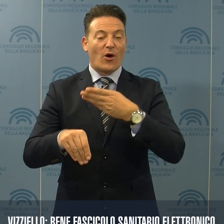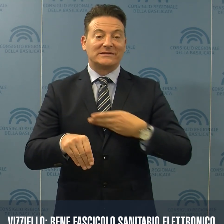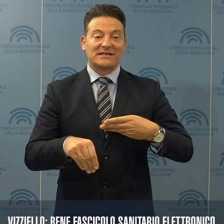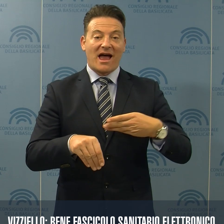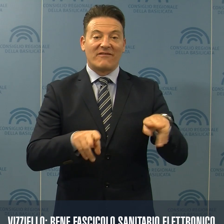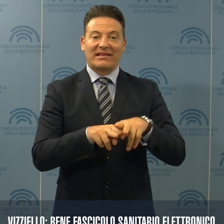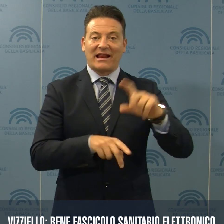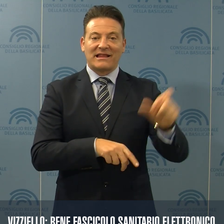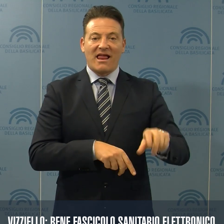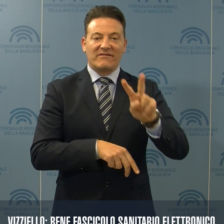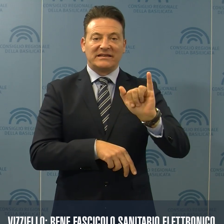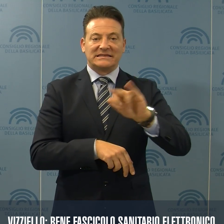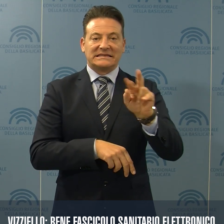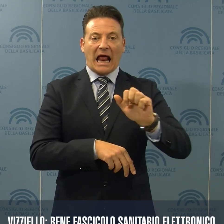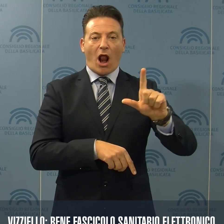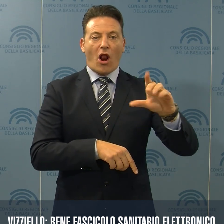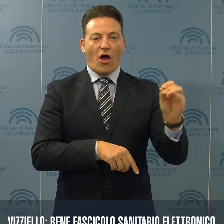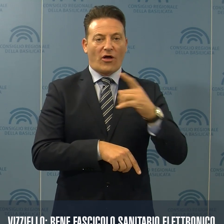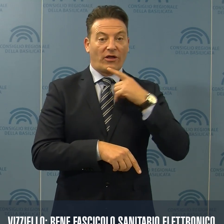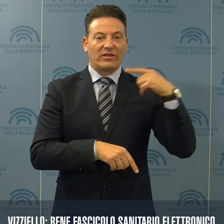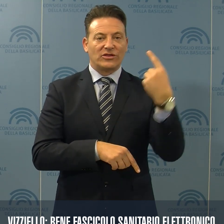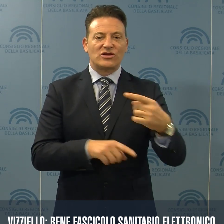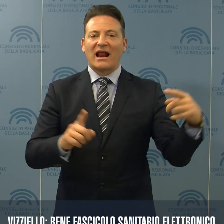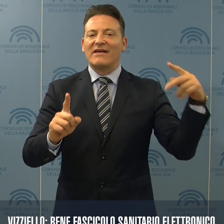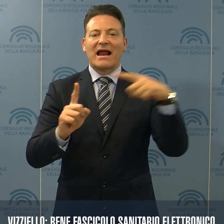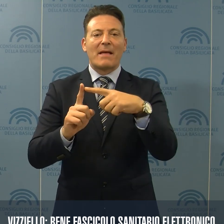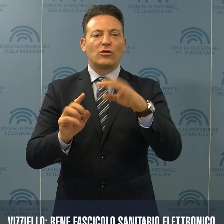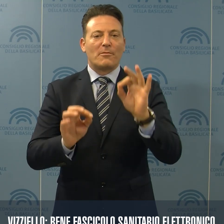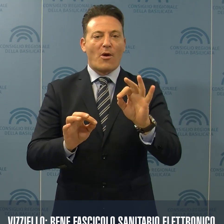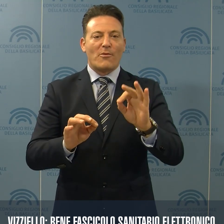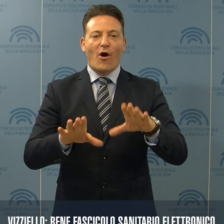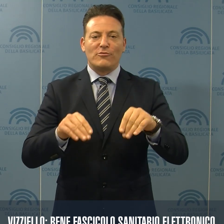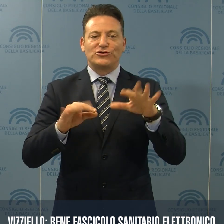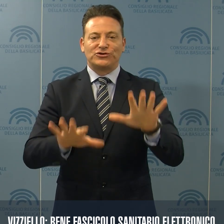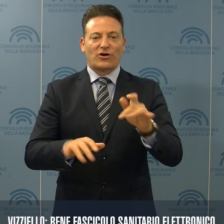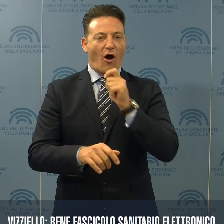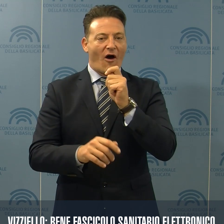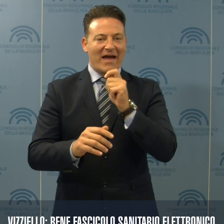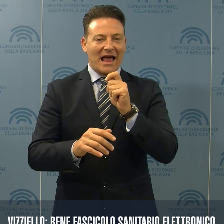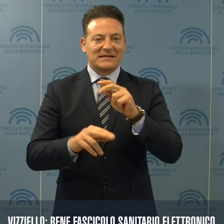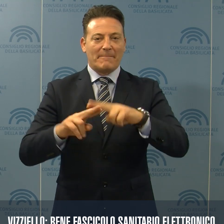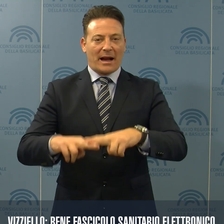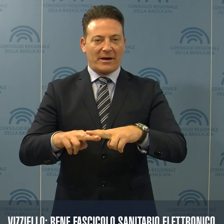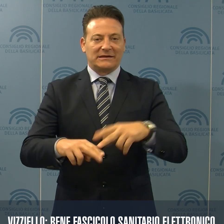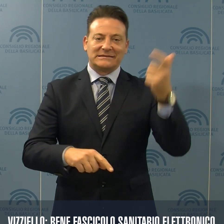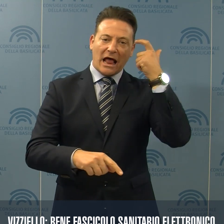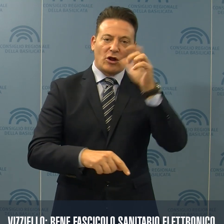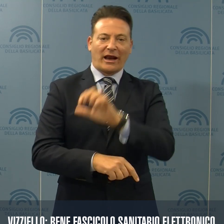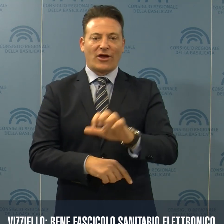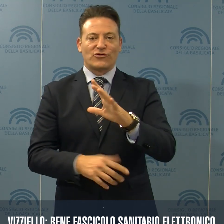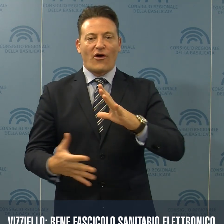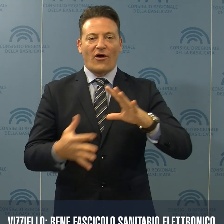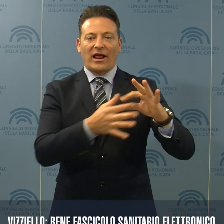Fratelli d'Italia Viziello, che fa riferimento all'approdo nella conferenza permanente Stato-Regioni